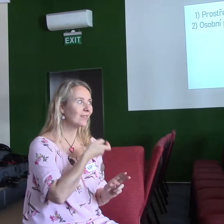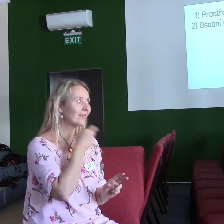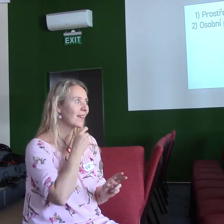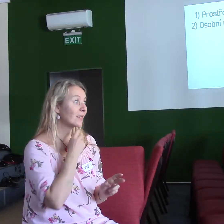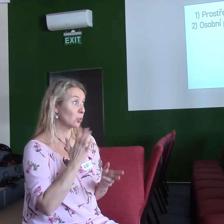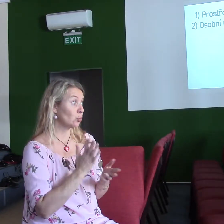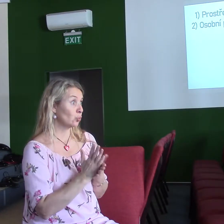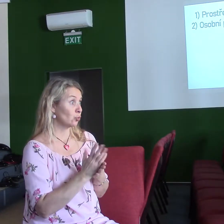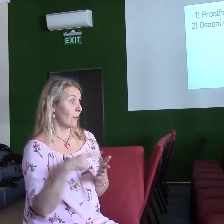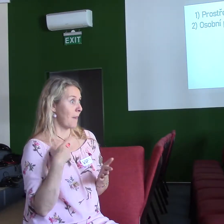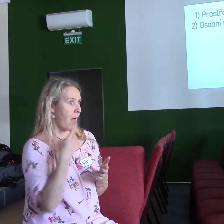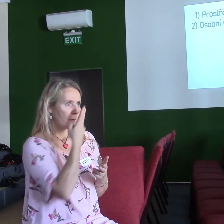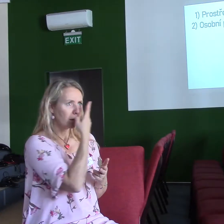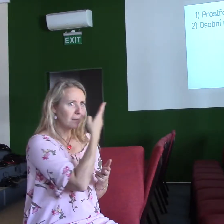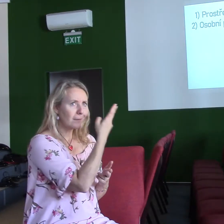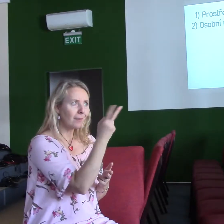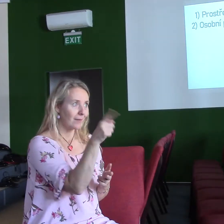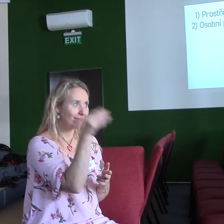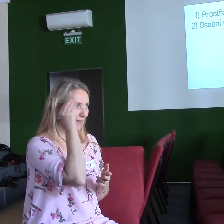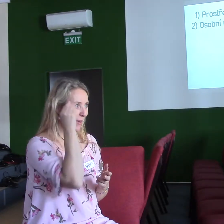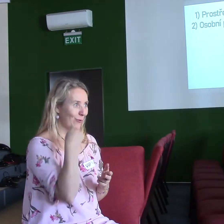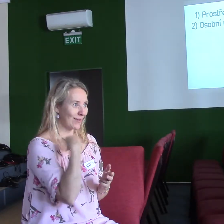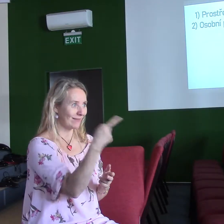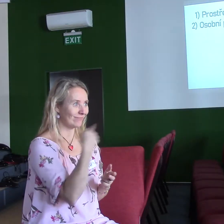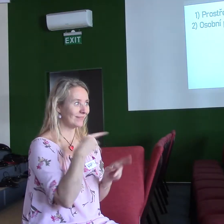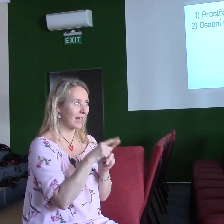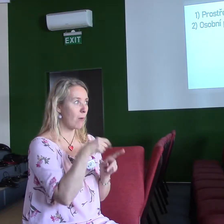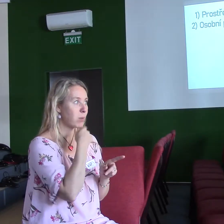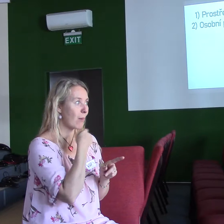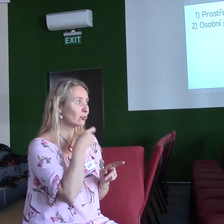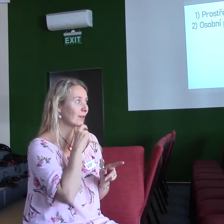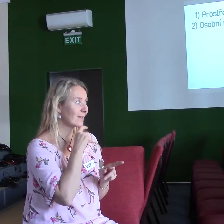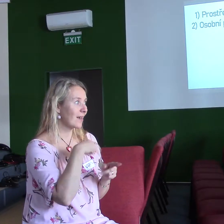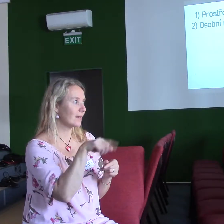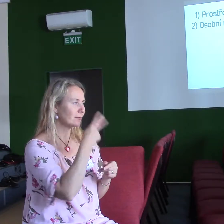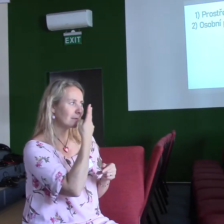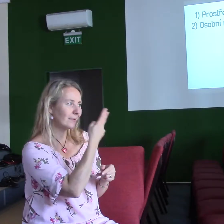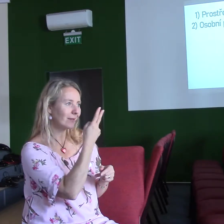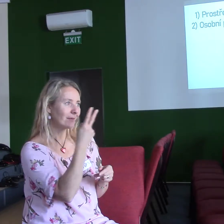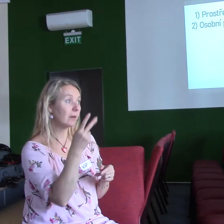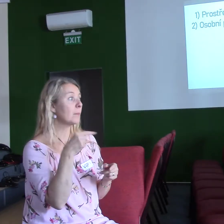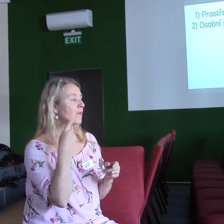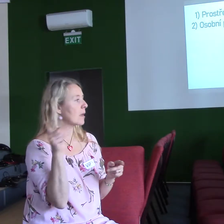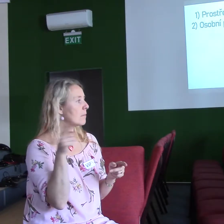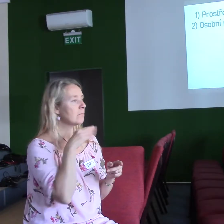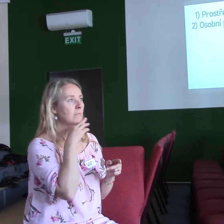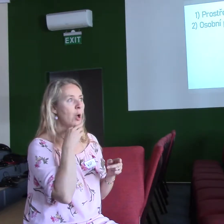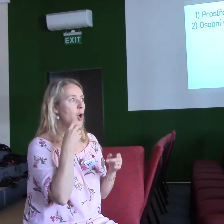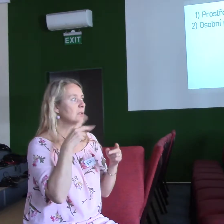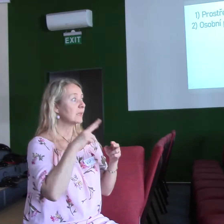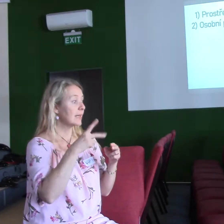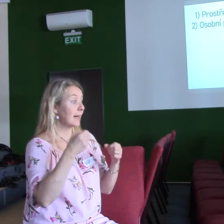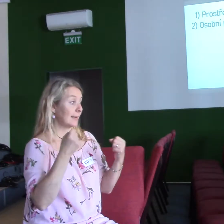jeden příběh, Briana Wilkersona, který vyprávěl, to kazatel, z Messageusec v Americe, a říkal, že pro něho bylo velmi těžké,